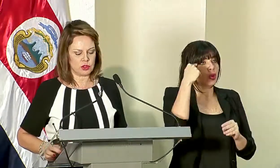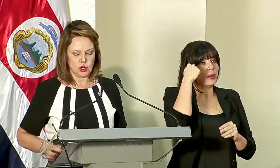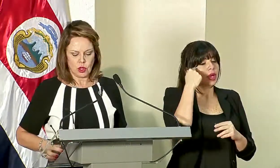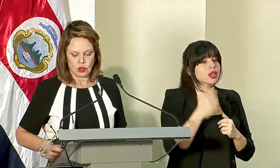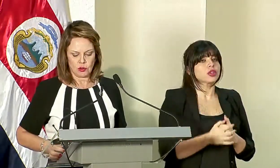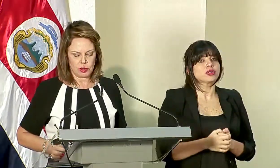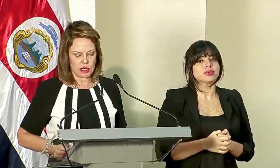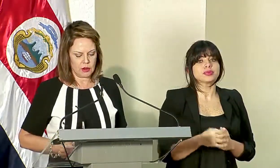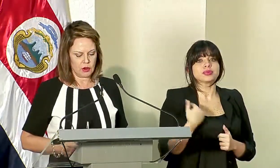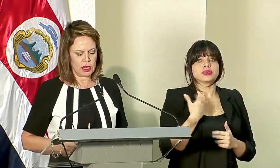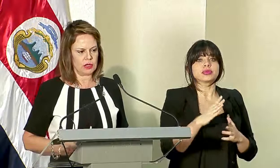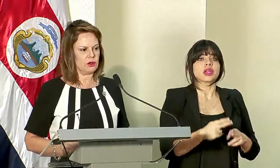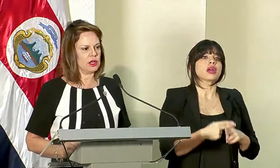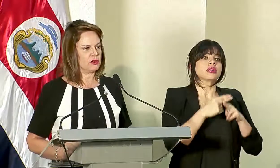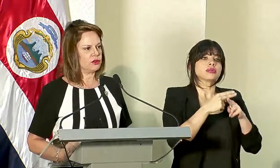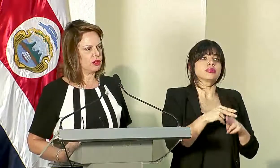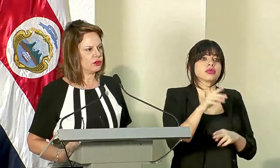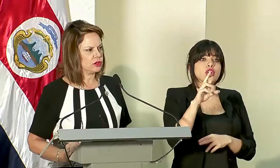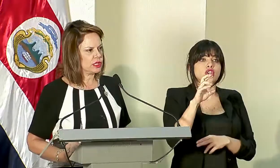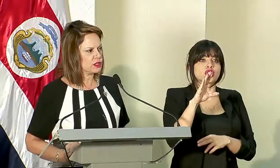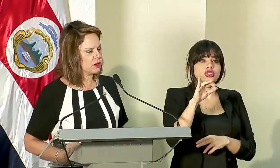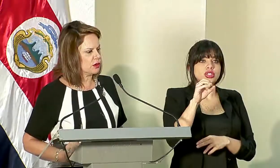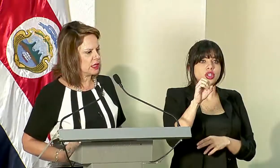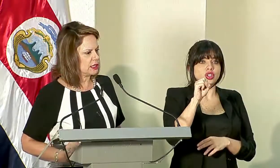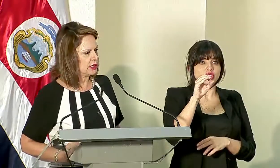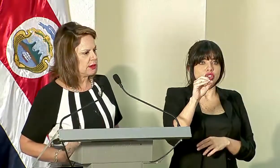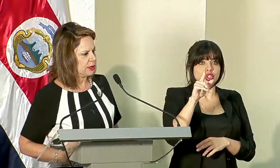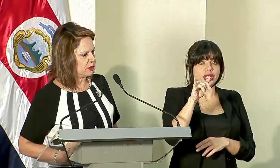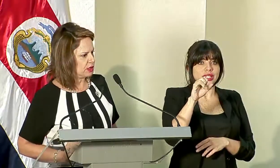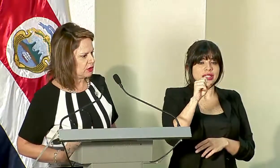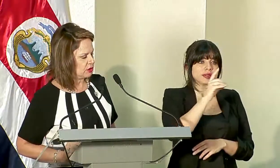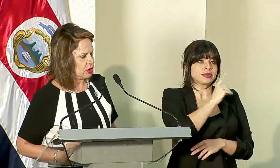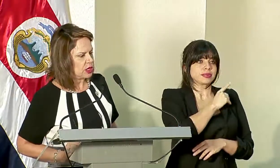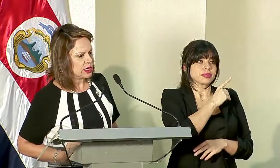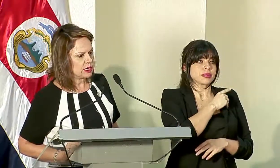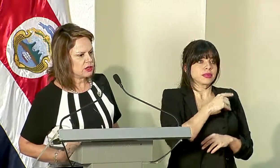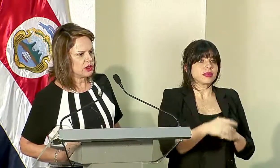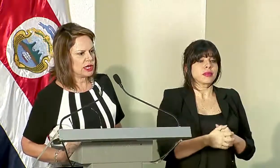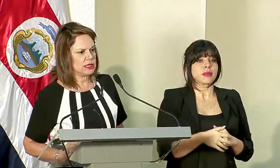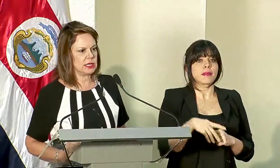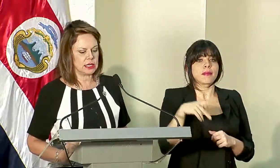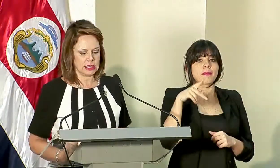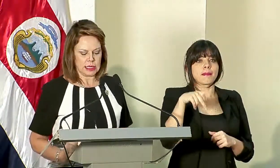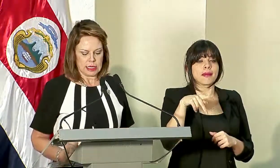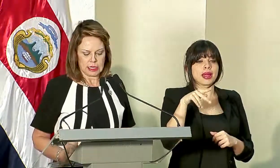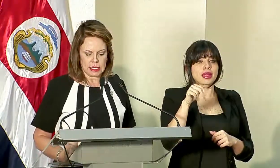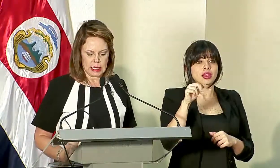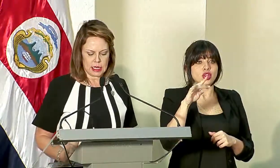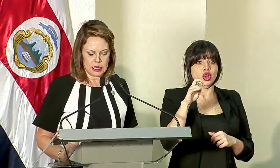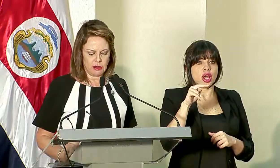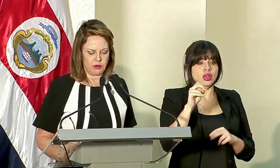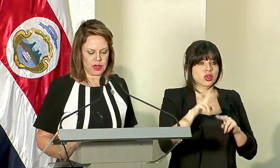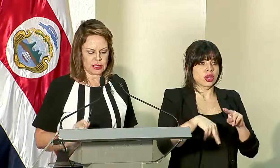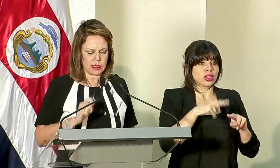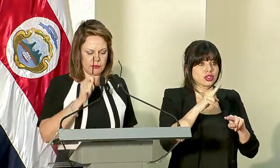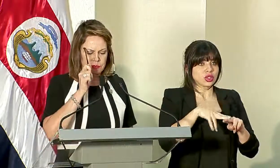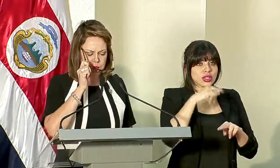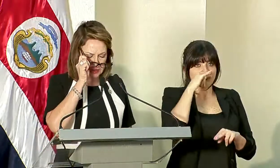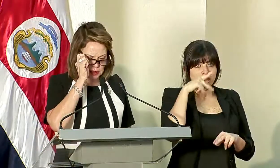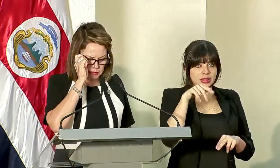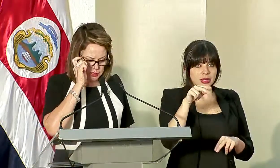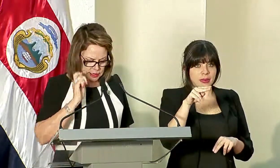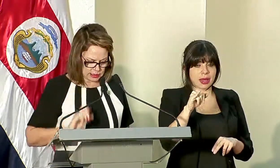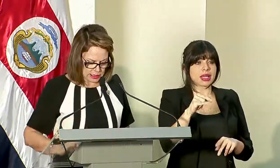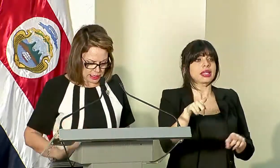Hemos nombrado a doña Rocío Solís como directiva del Patronato Nacional de la Infancia